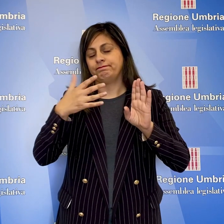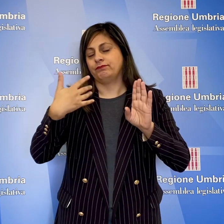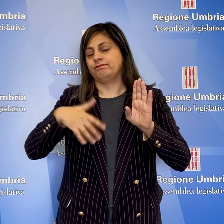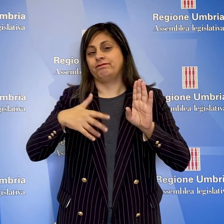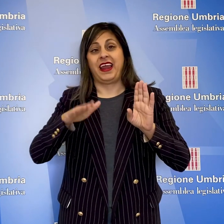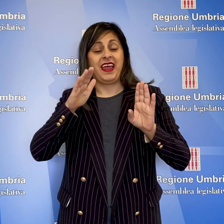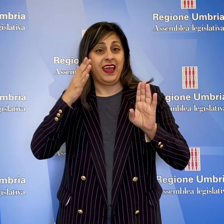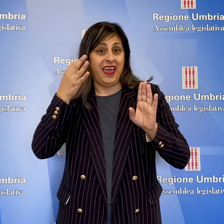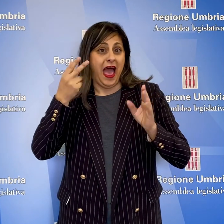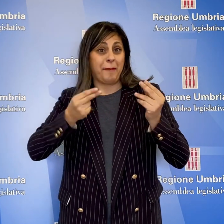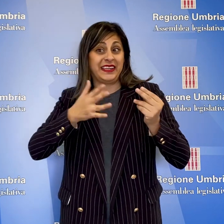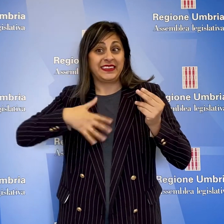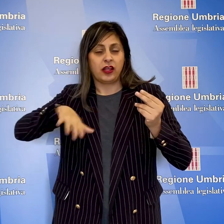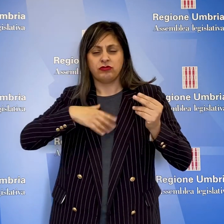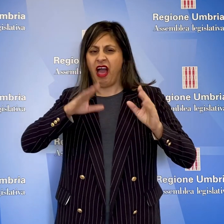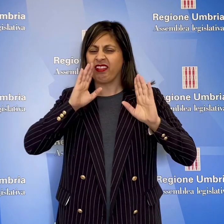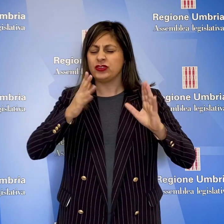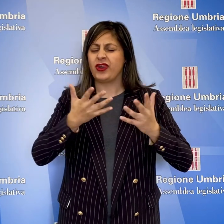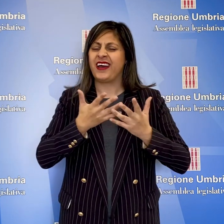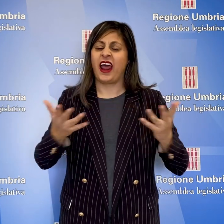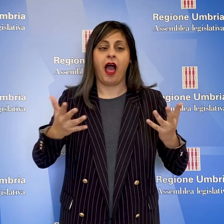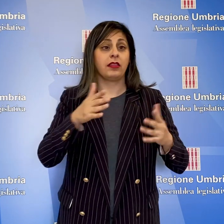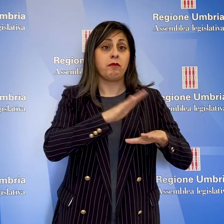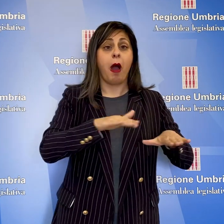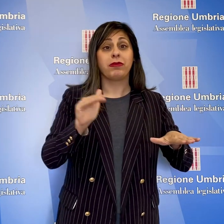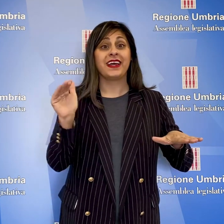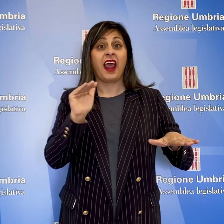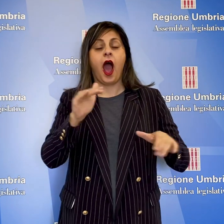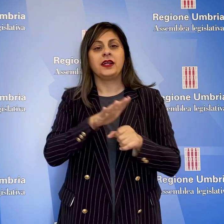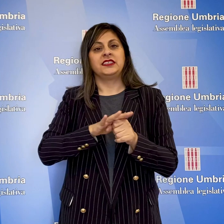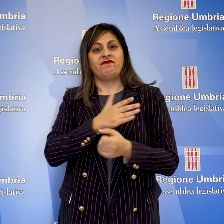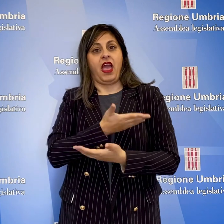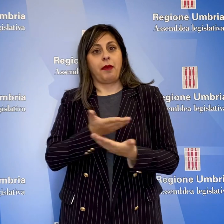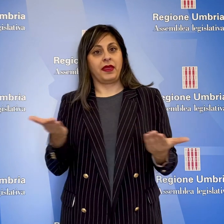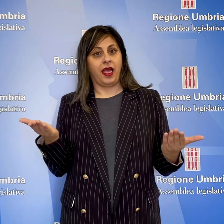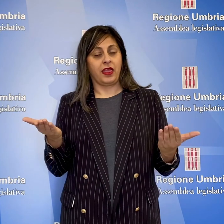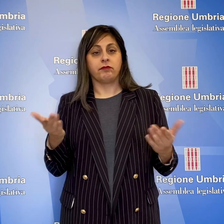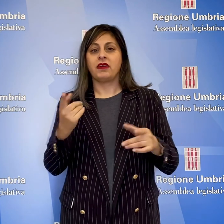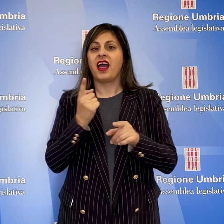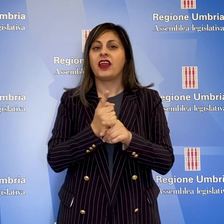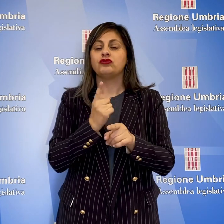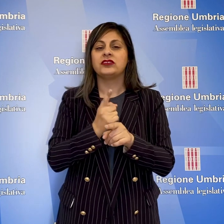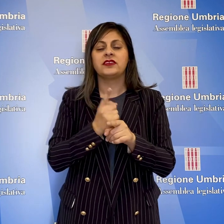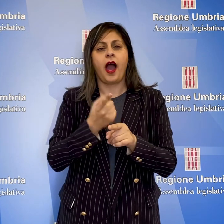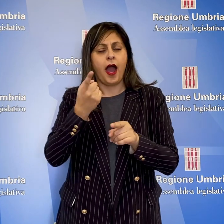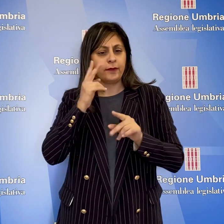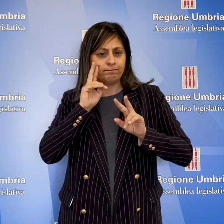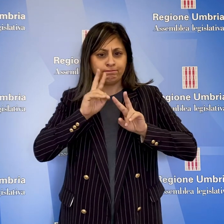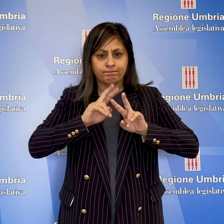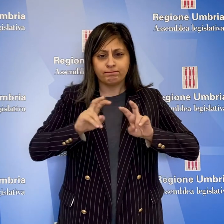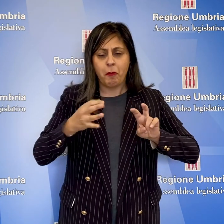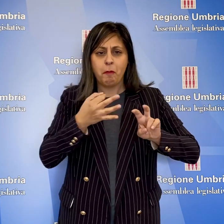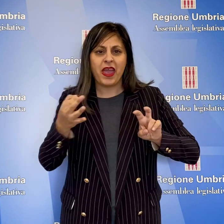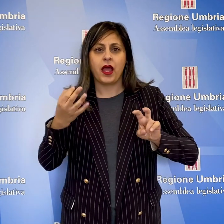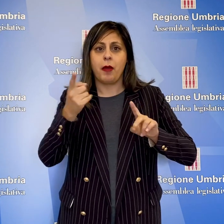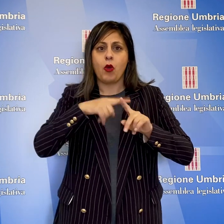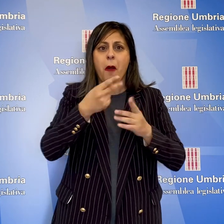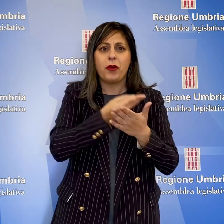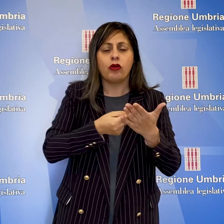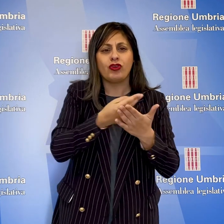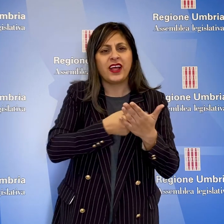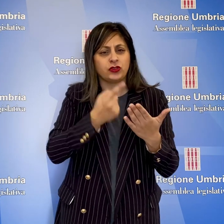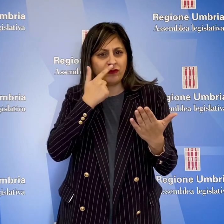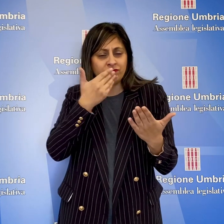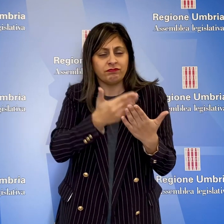di questa amministrazione, nei confronti di bambini e ragazzi e delle loro famiglie. È necessaria un'analisi mirata alla progettazione